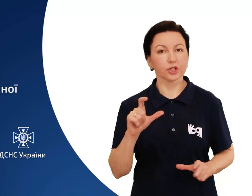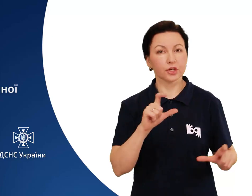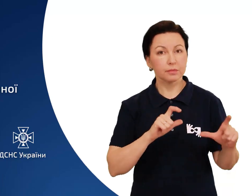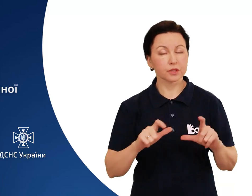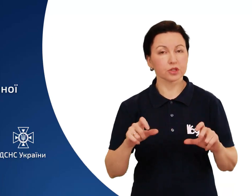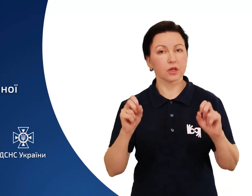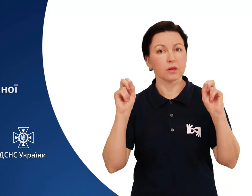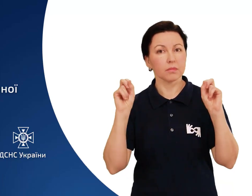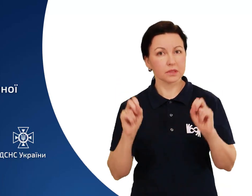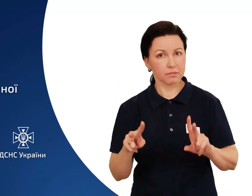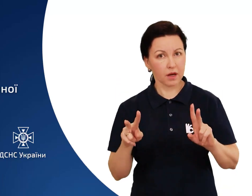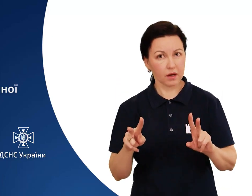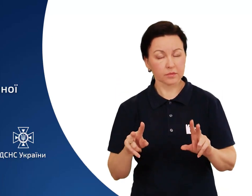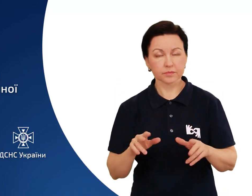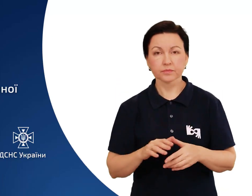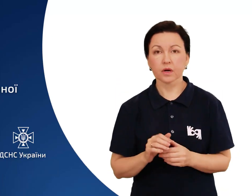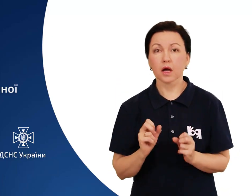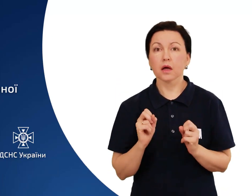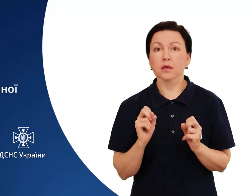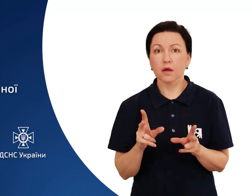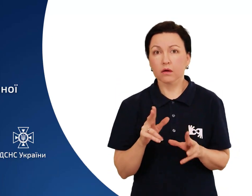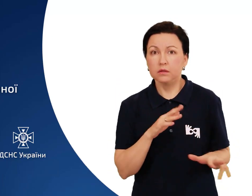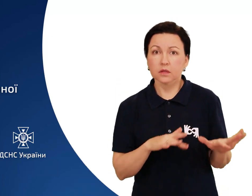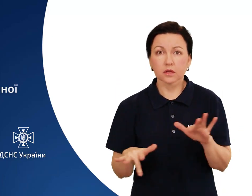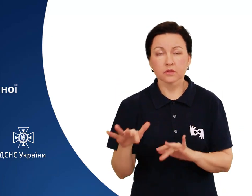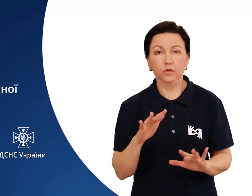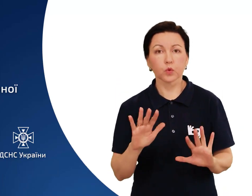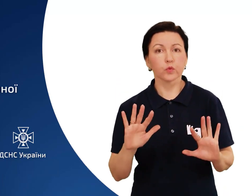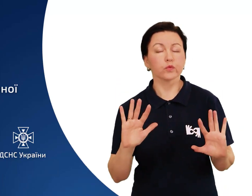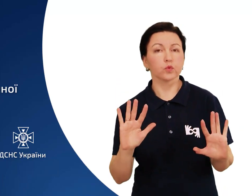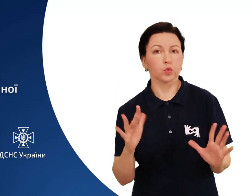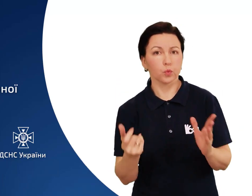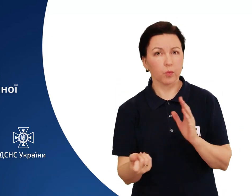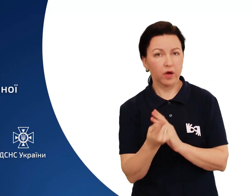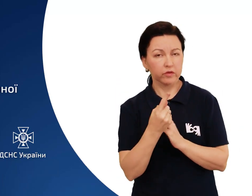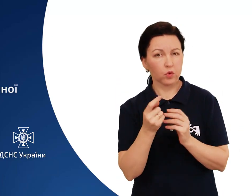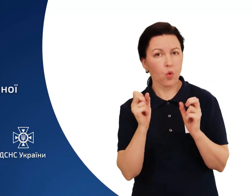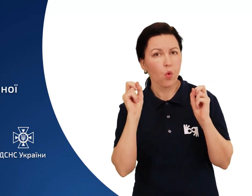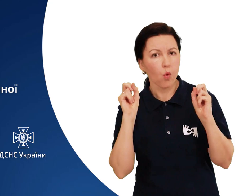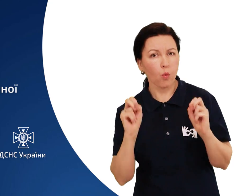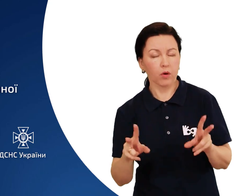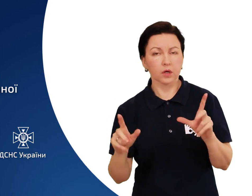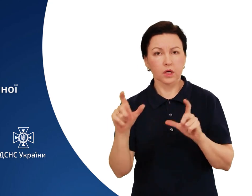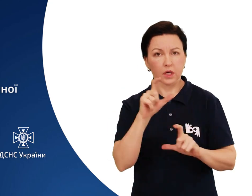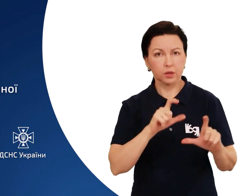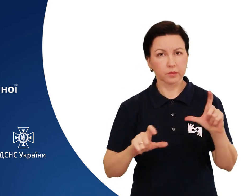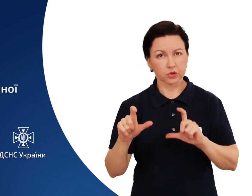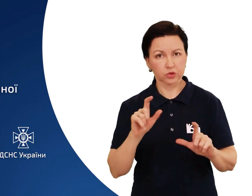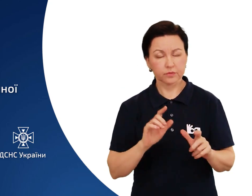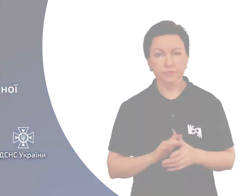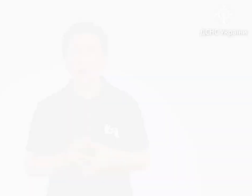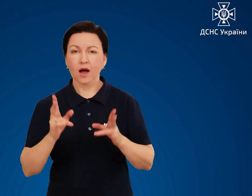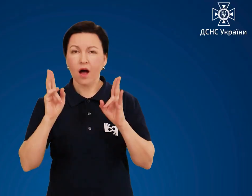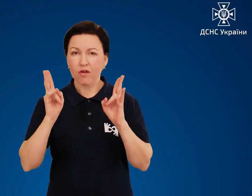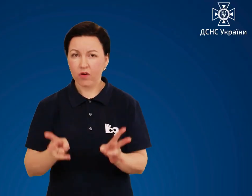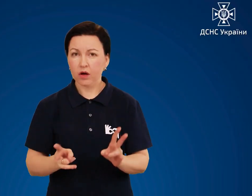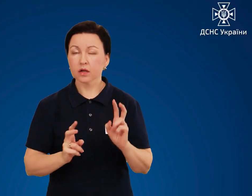Хімічна небезпека. Дії у випадку загрози виникнення хімічної небезпеки. Аварії на